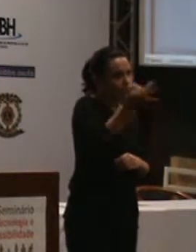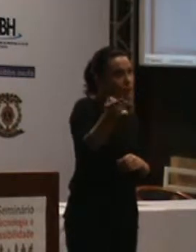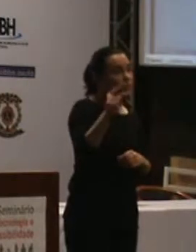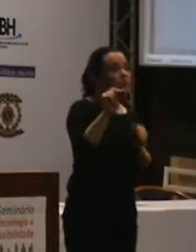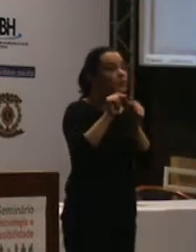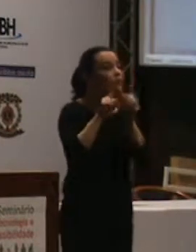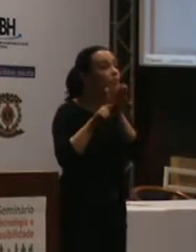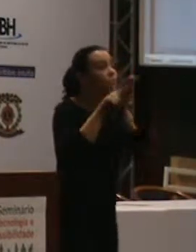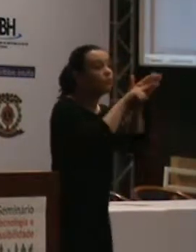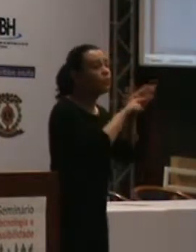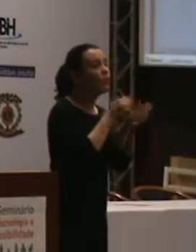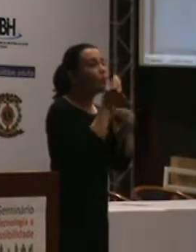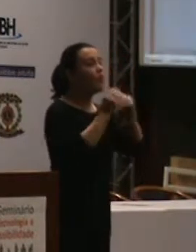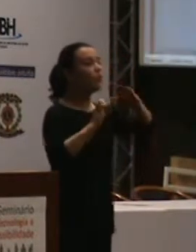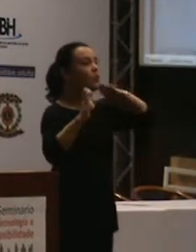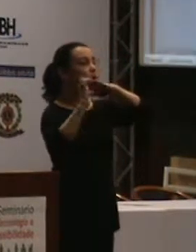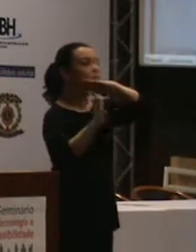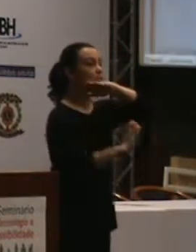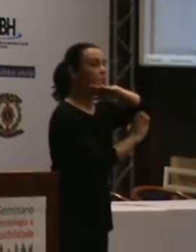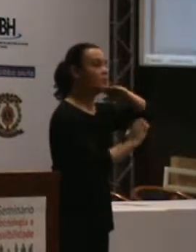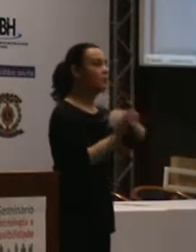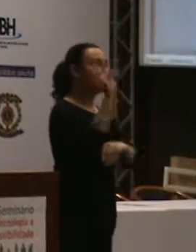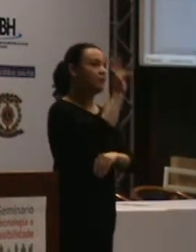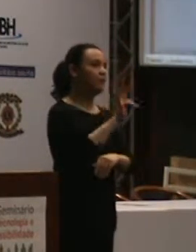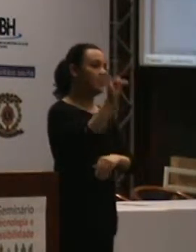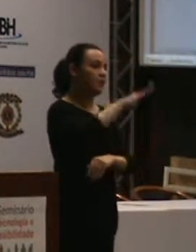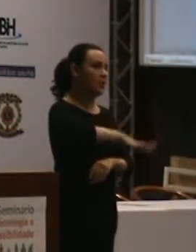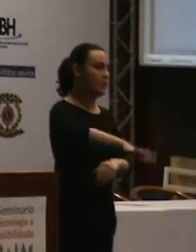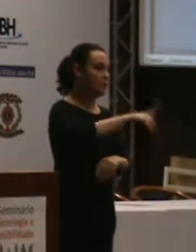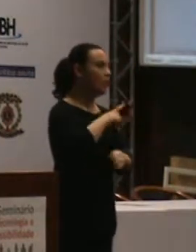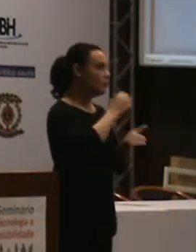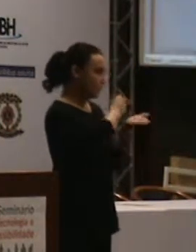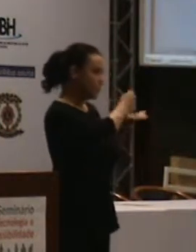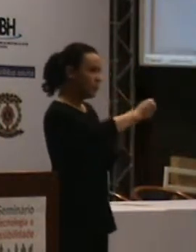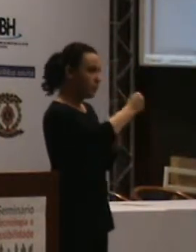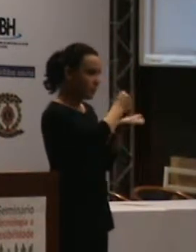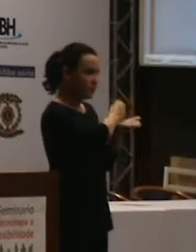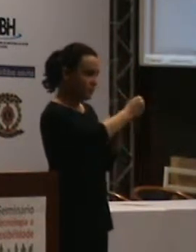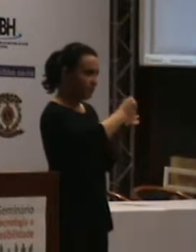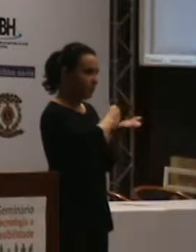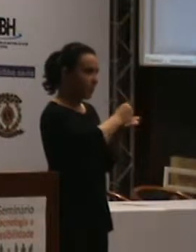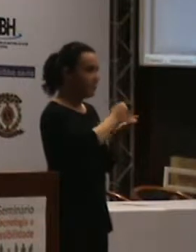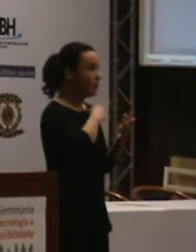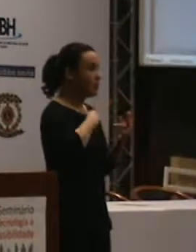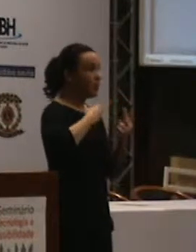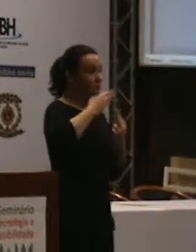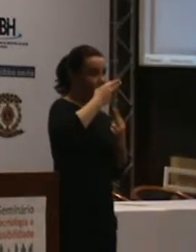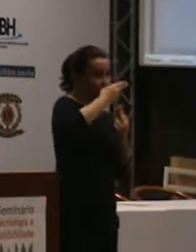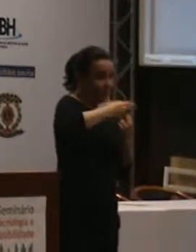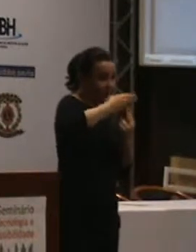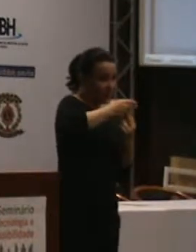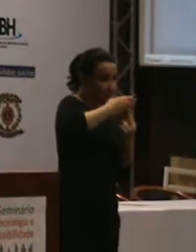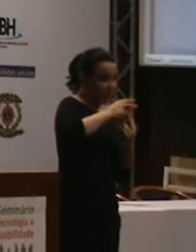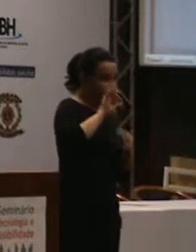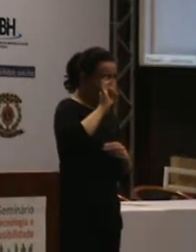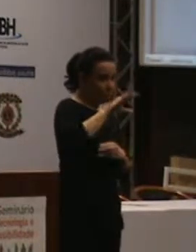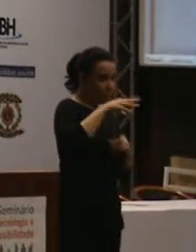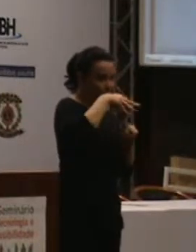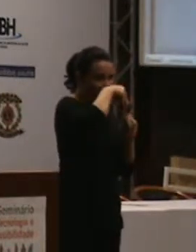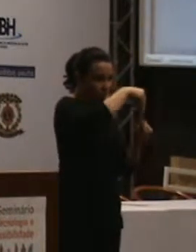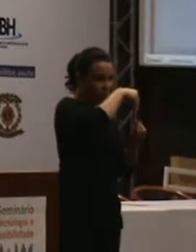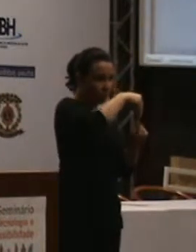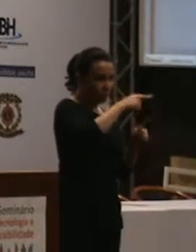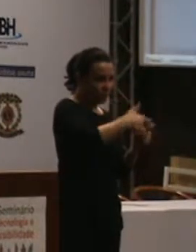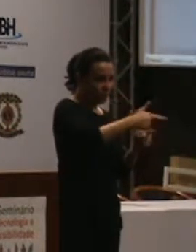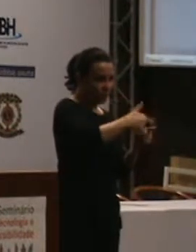instrumento eu tenho, né? Sempre não olhá-lo. Ela vem, não é só um TFR que tem problemas de serem considerados, né? Até gostaria